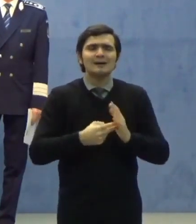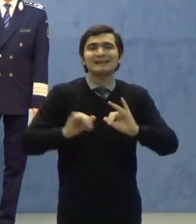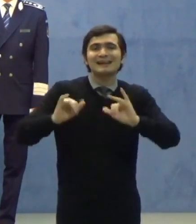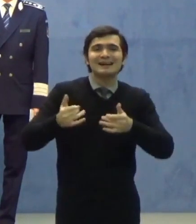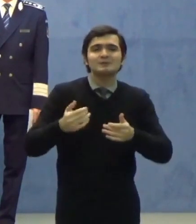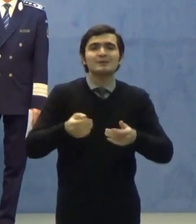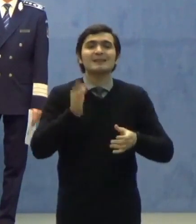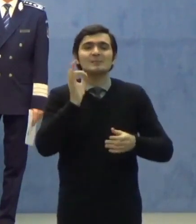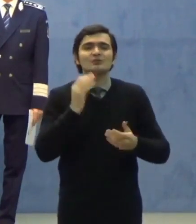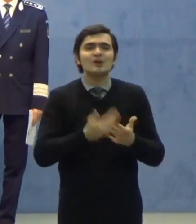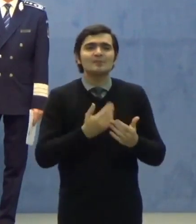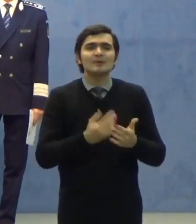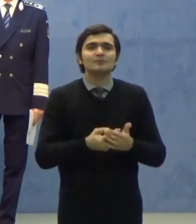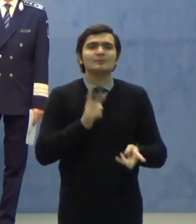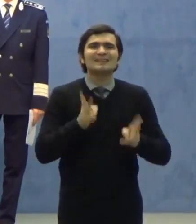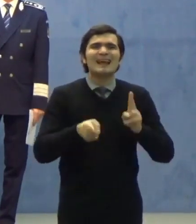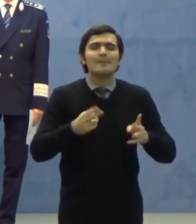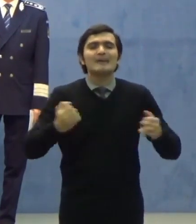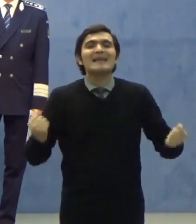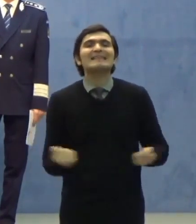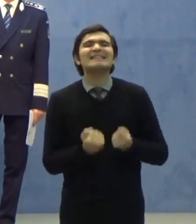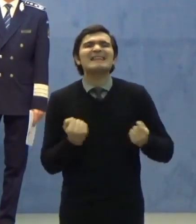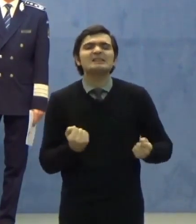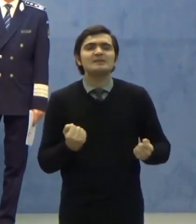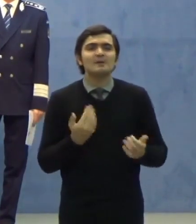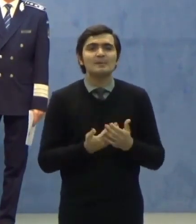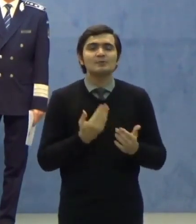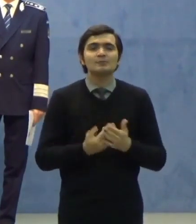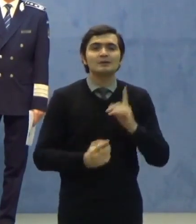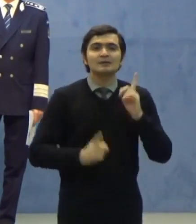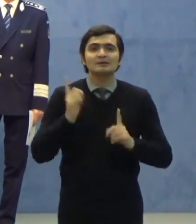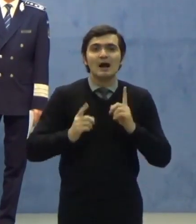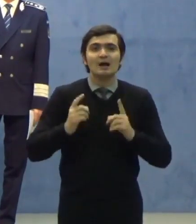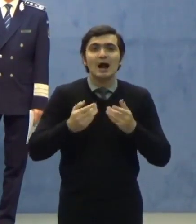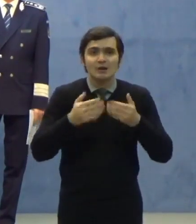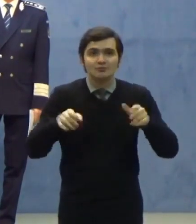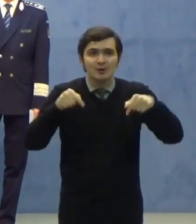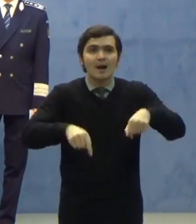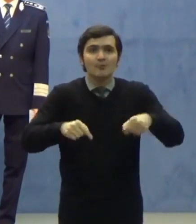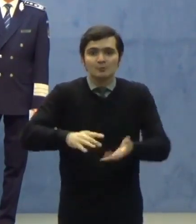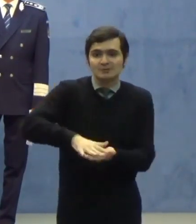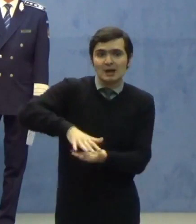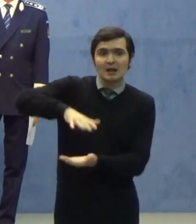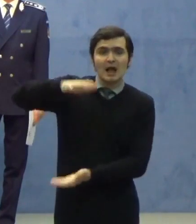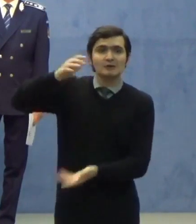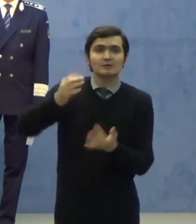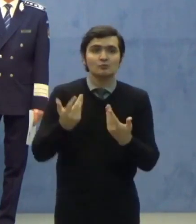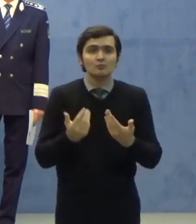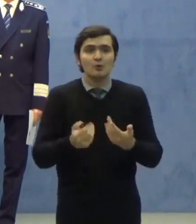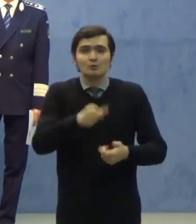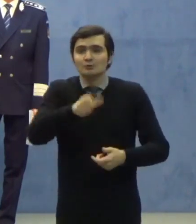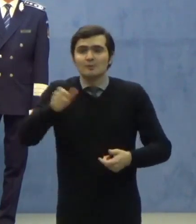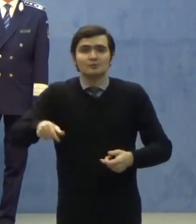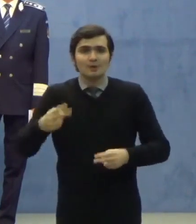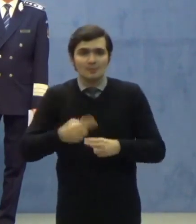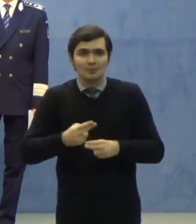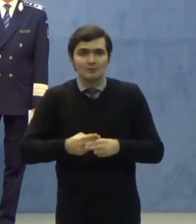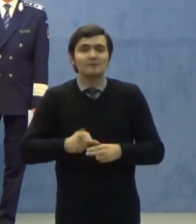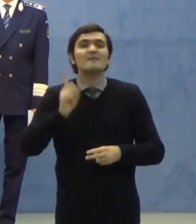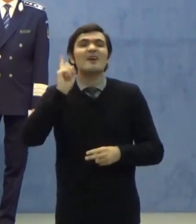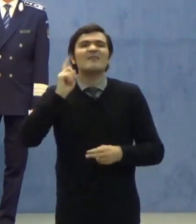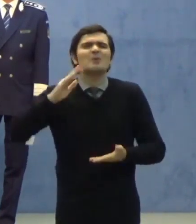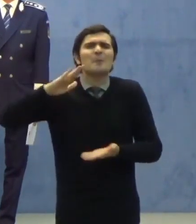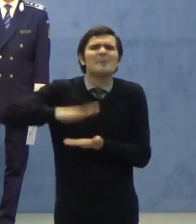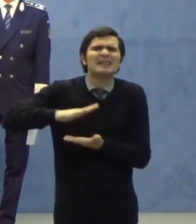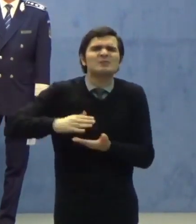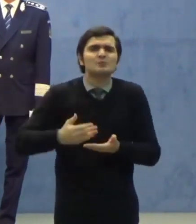intensivă vorbim aici. Pentru că presiunea mare dacă începe să crească numărul cazurilor și dacă avem un număr mare de pacienți, presiunea mare va